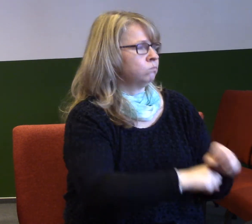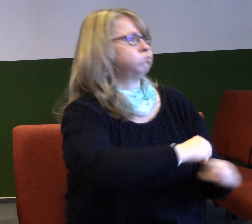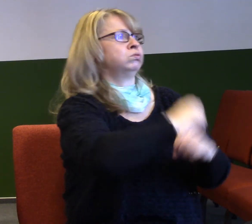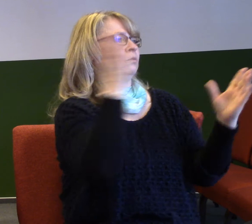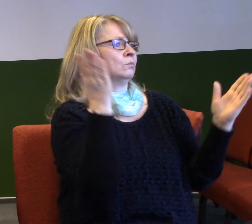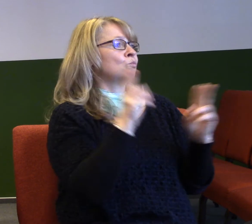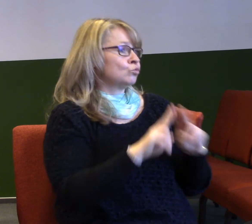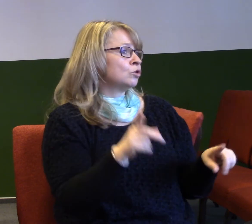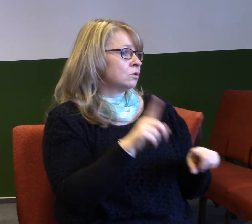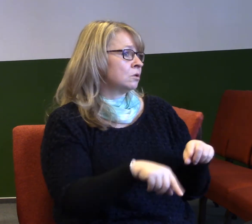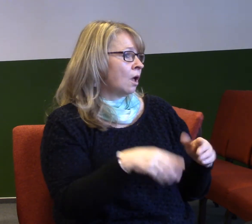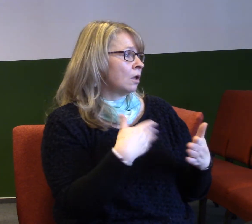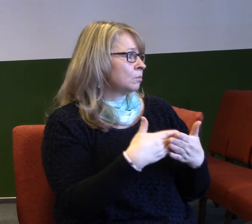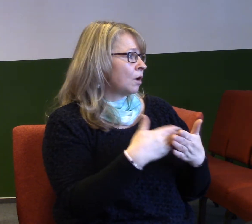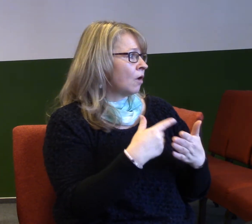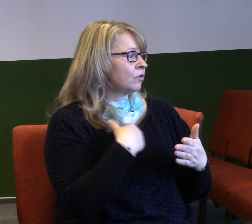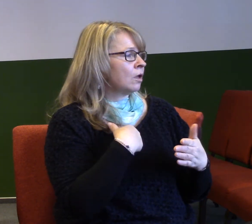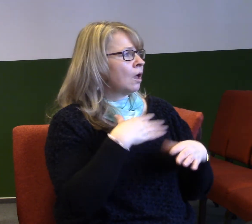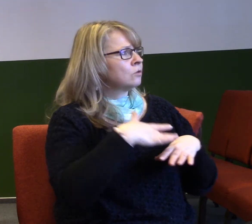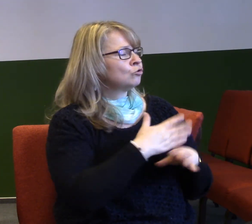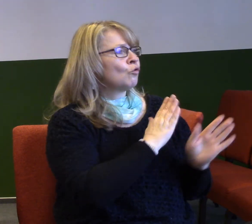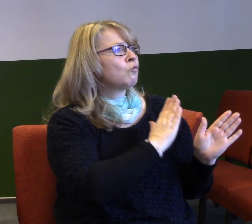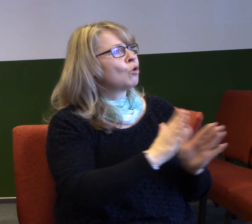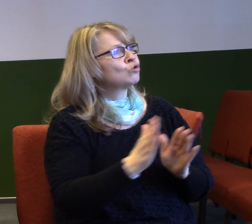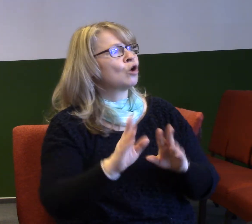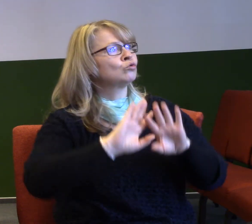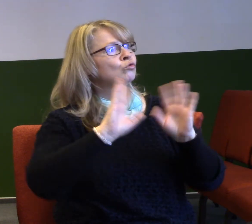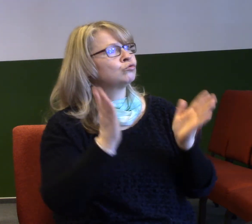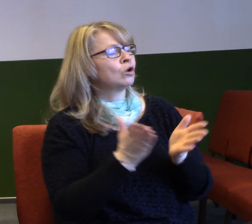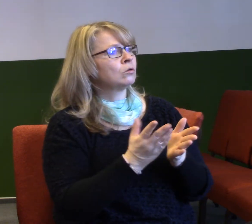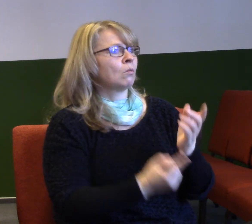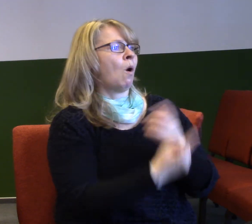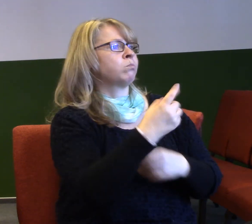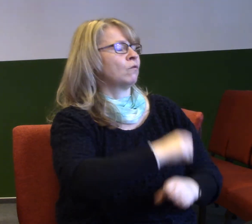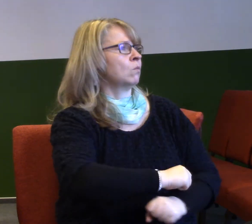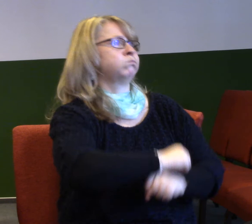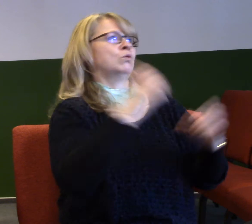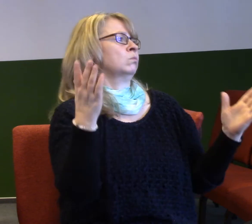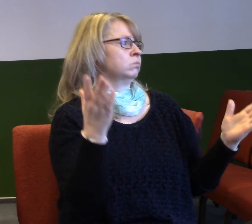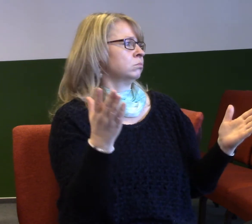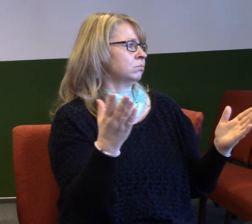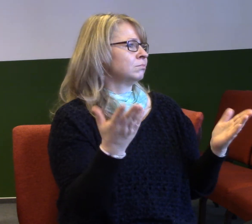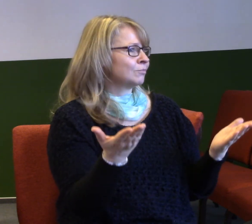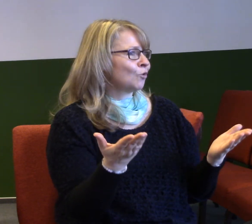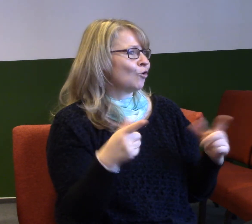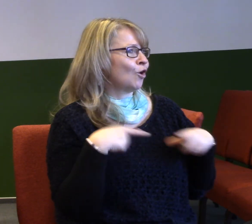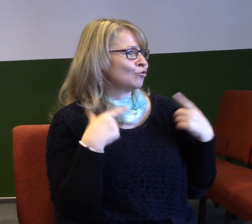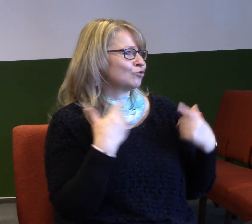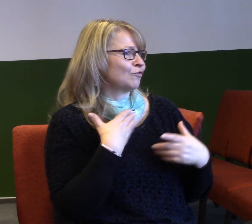častokrát, když si zrovna myslíme, že to je všechno v pořádku, tak to v pořádku není. Ozve se hrozná rána a víci jsou rozbité. A